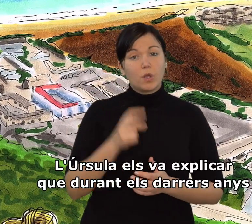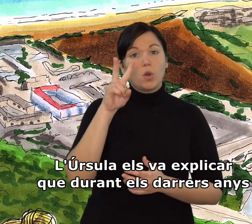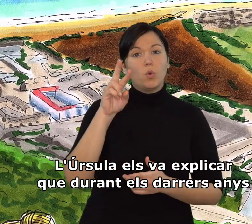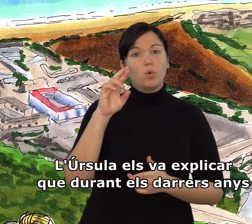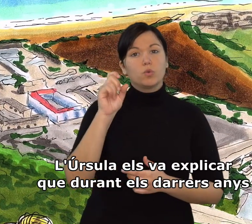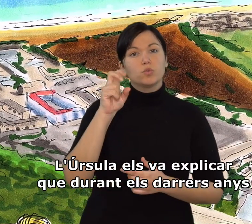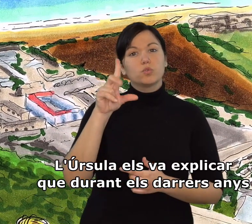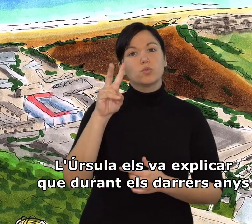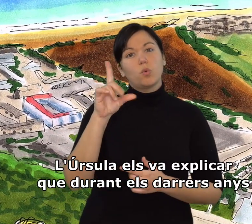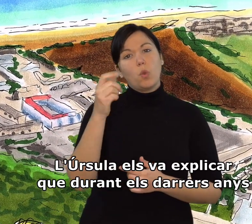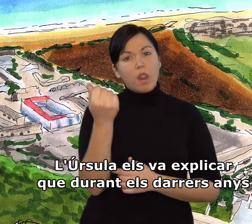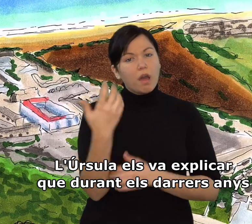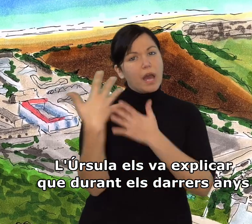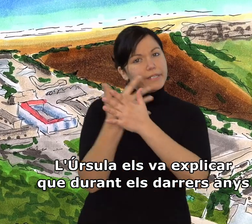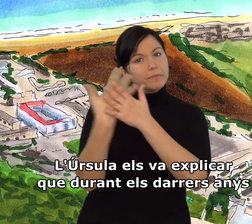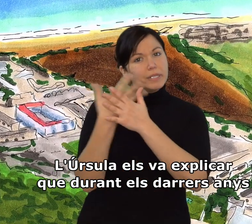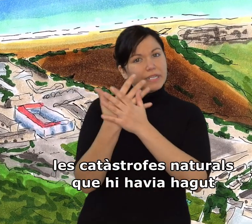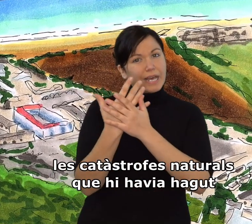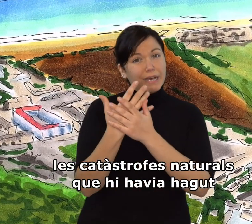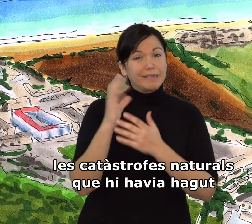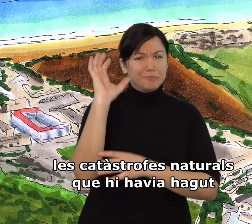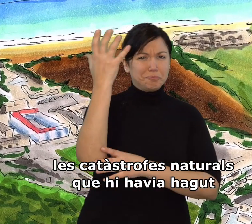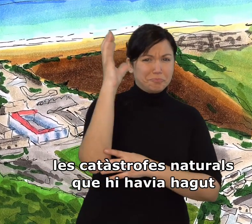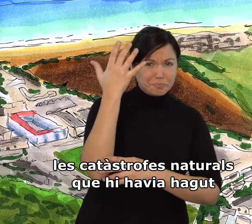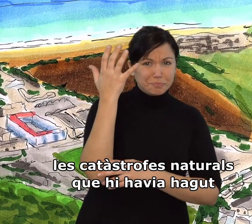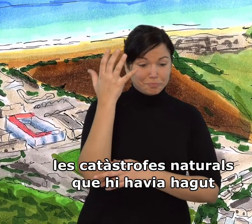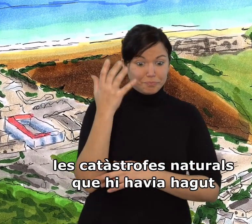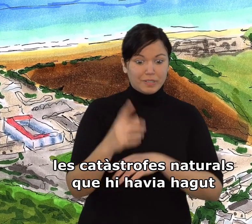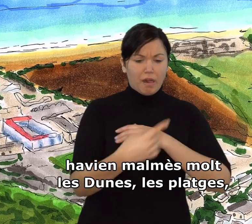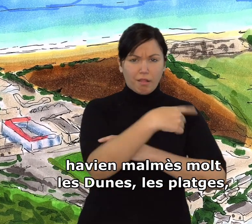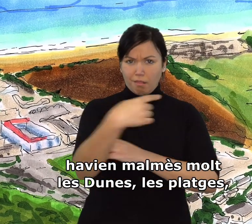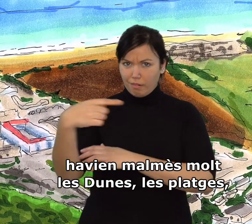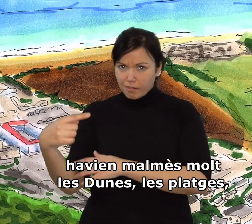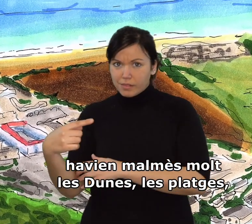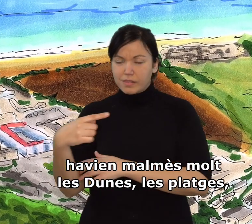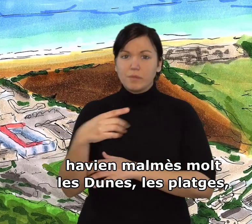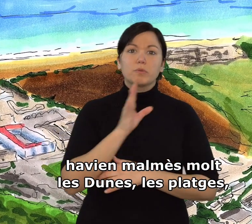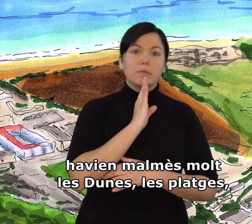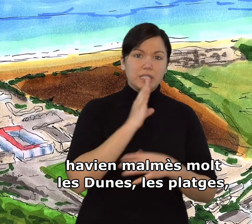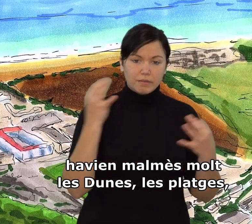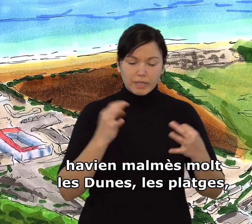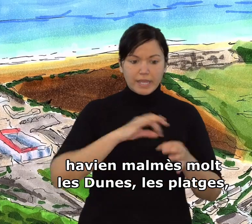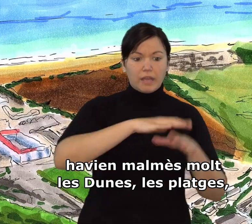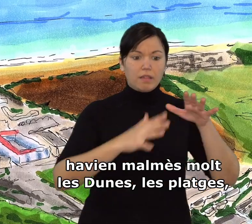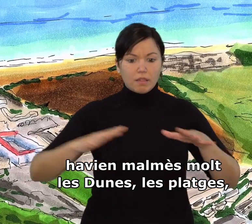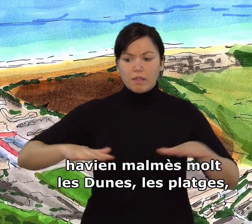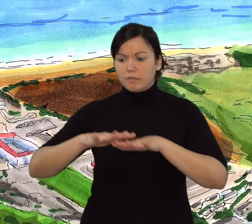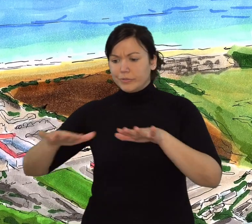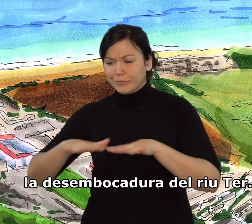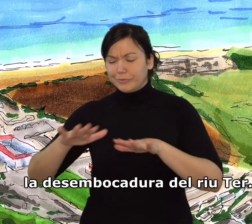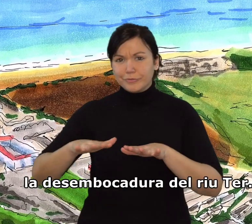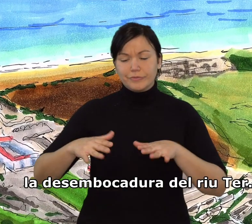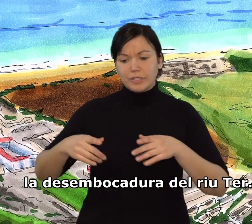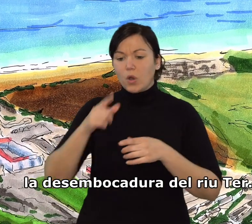L'Úrsula els va explicar que durant els darrers anys les catàstrofes naturals que hi havia hagut havien malmès molt les dunes, les platges,